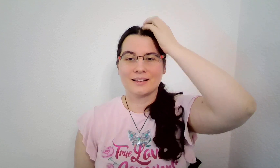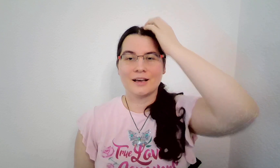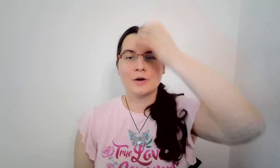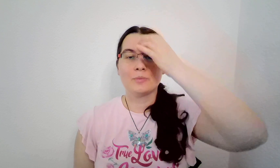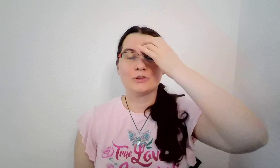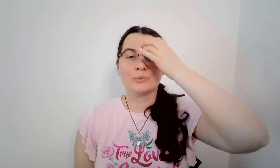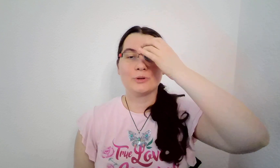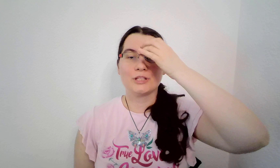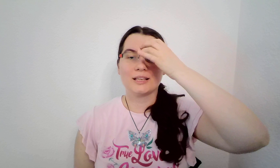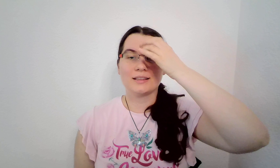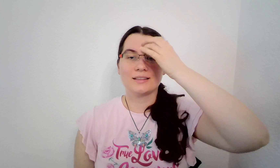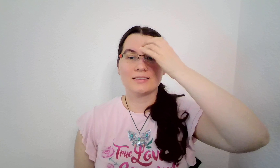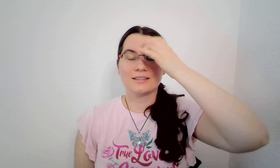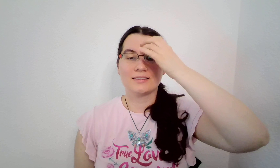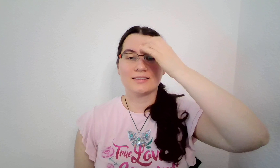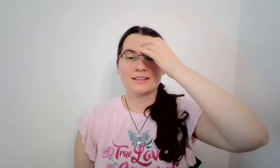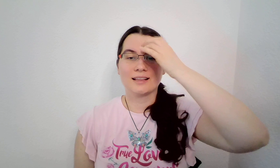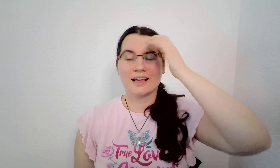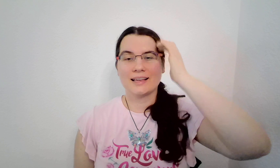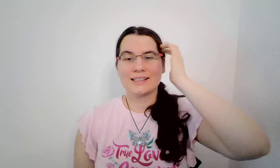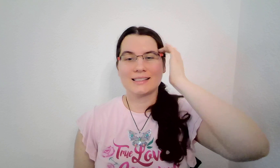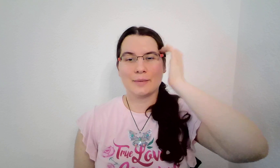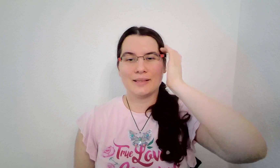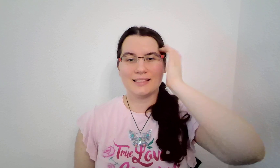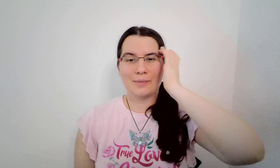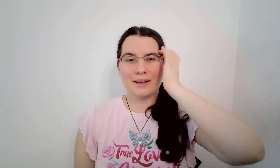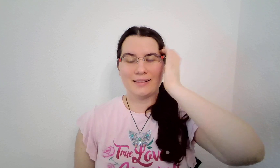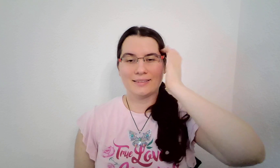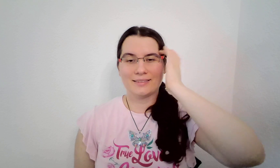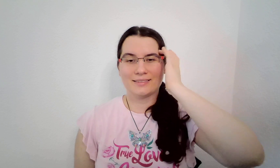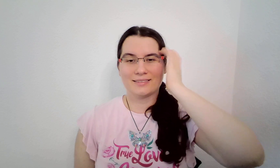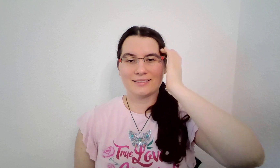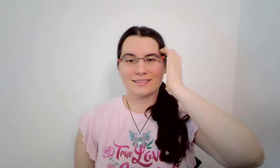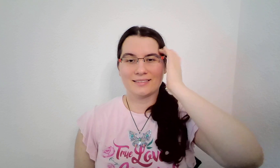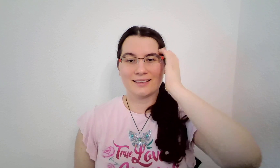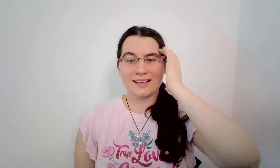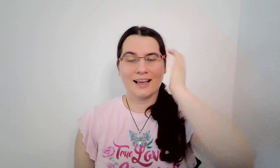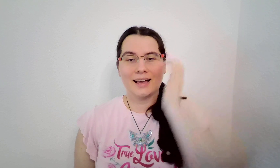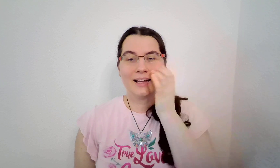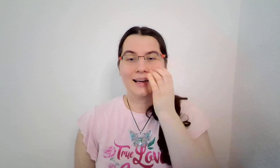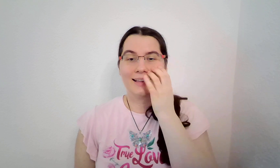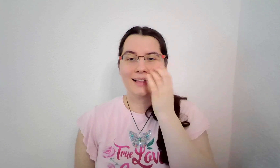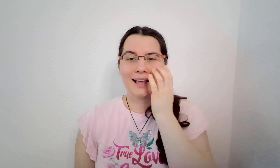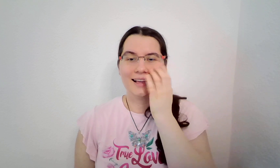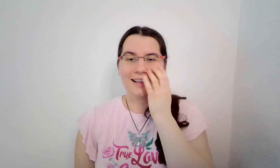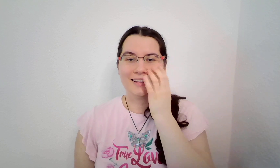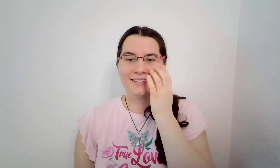podpořit sebe sama na téhle